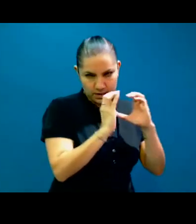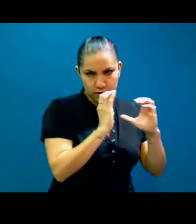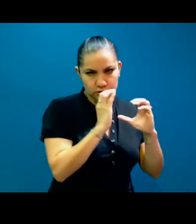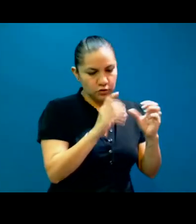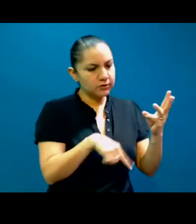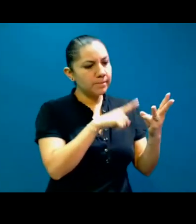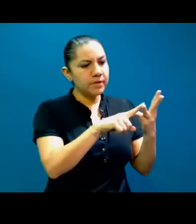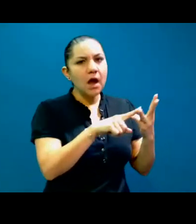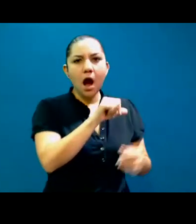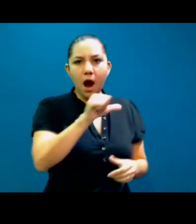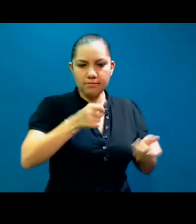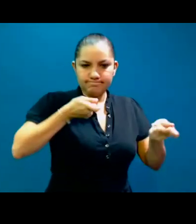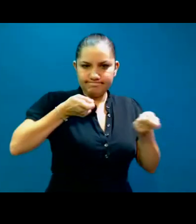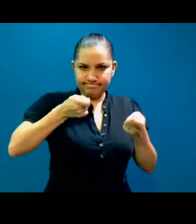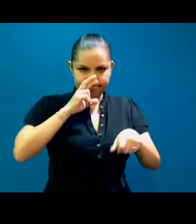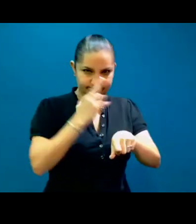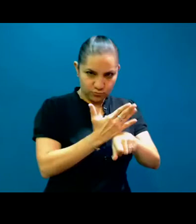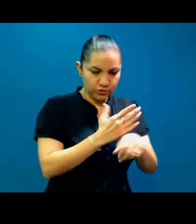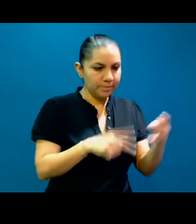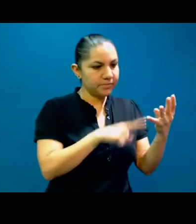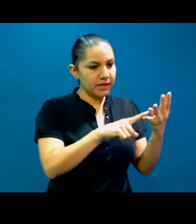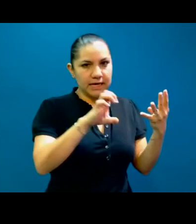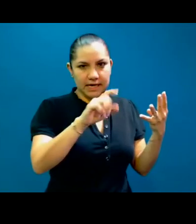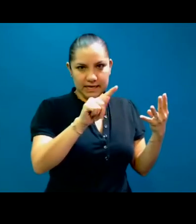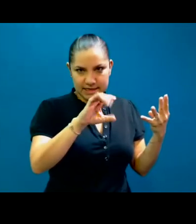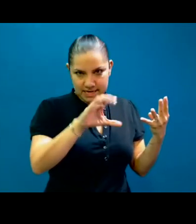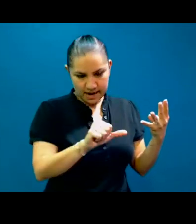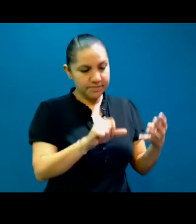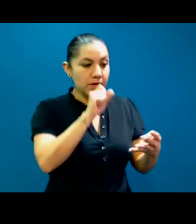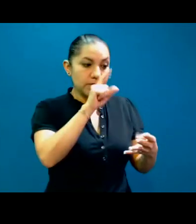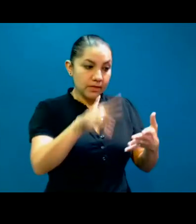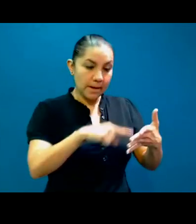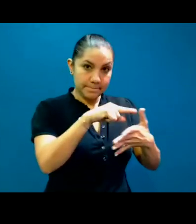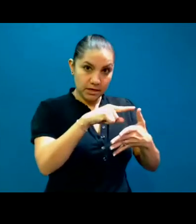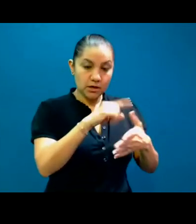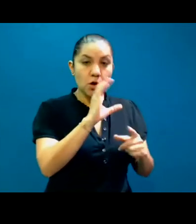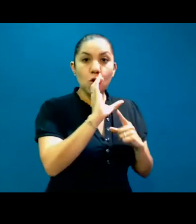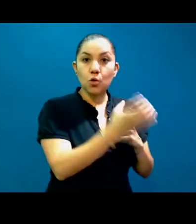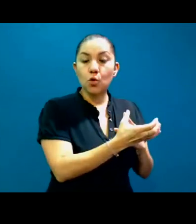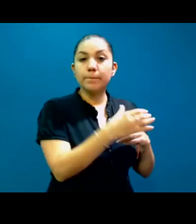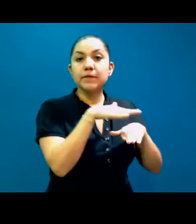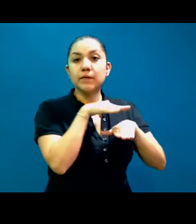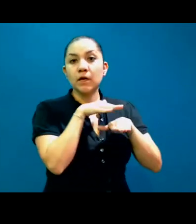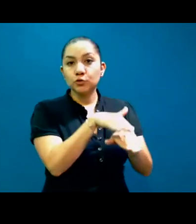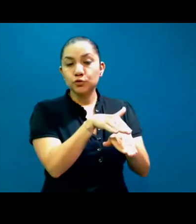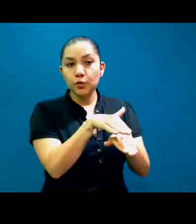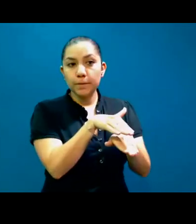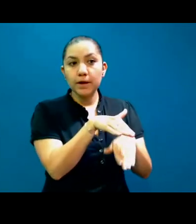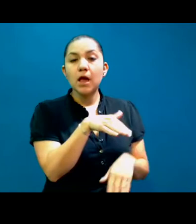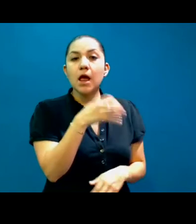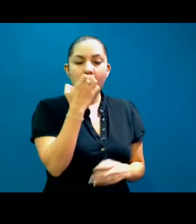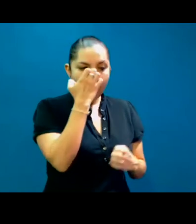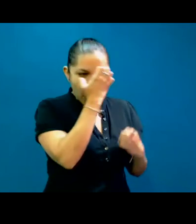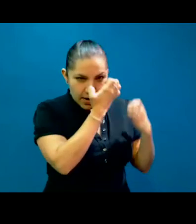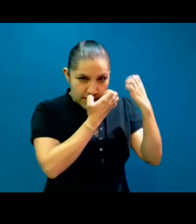gobernabilidad, tenemos el comité ético y también tenemos el comité de este análisis de la